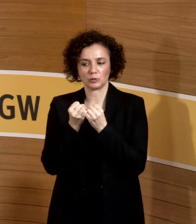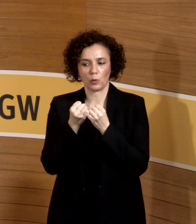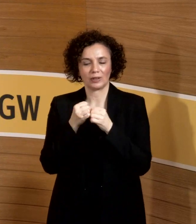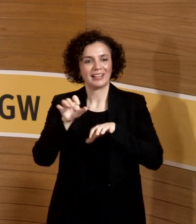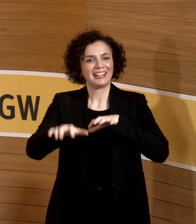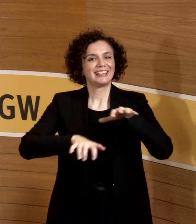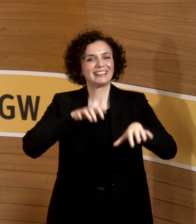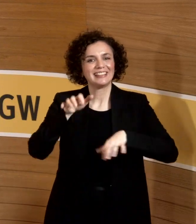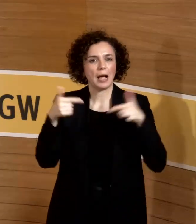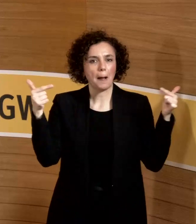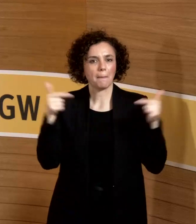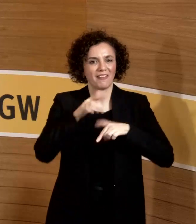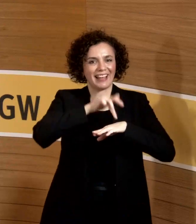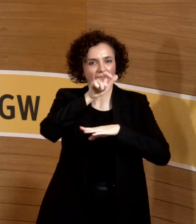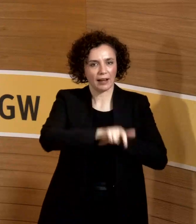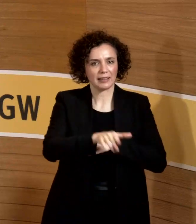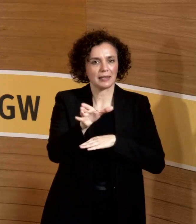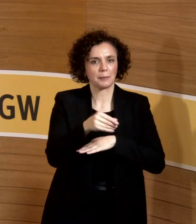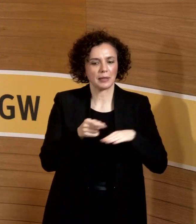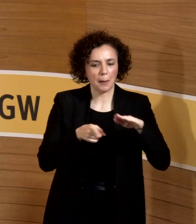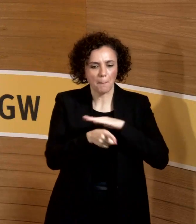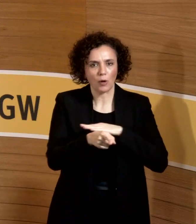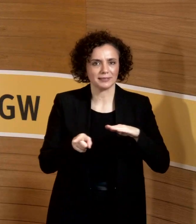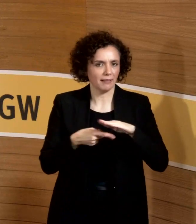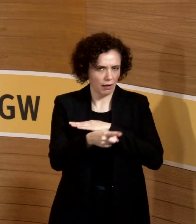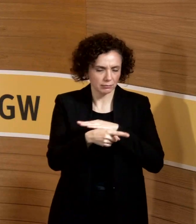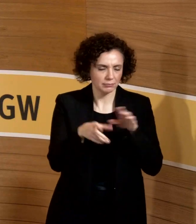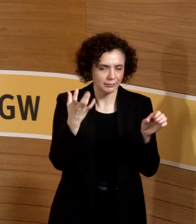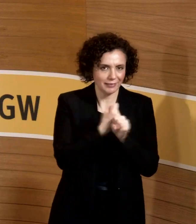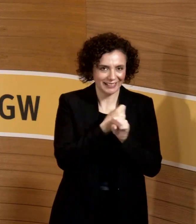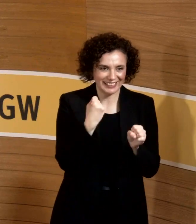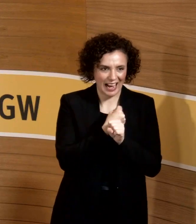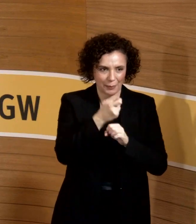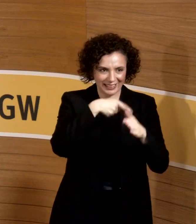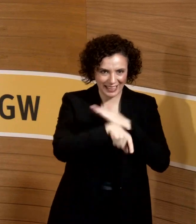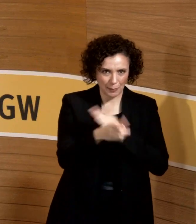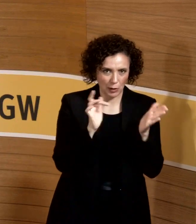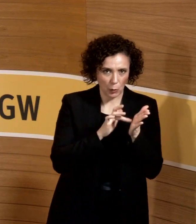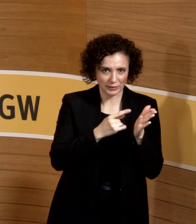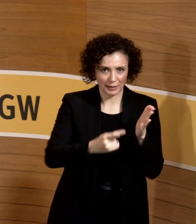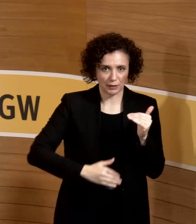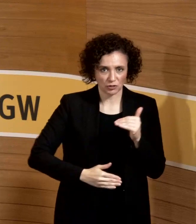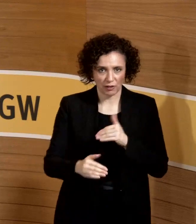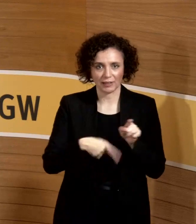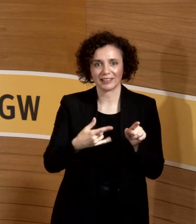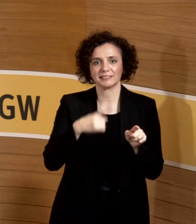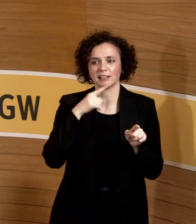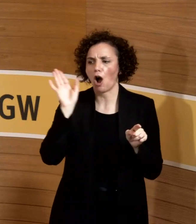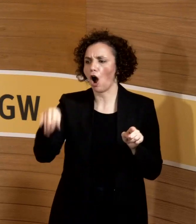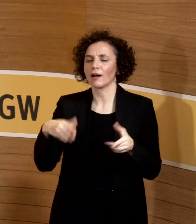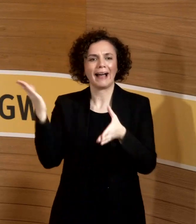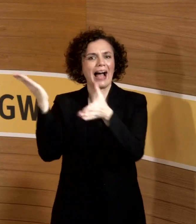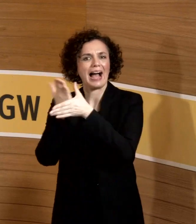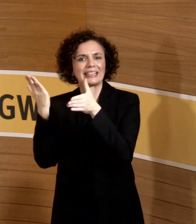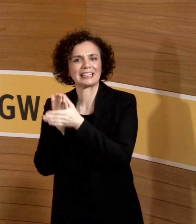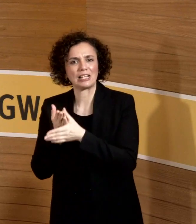war, mit Mäusen und Ratten aus irgendwelchen Gründen dann nicht mehr arbeiten konnte, weil sie schwanger war, da hat man dann gesagt, die kann doch ins Archiv